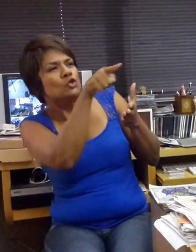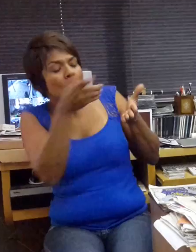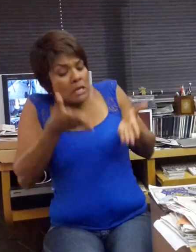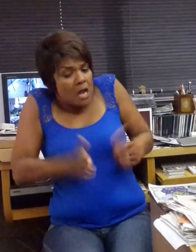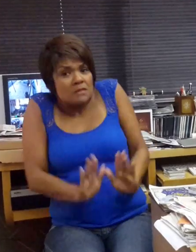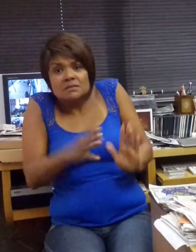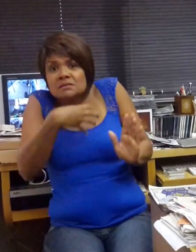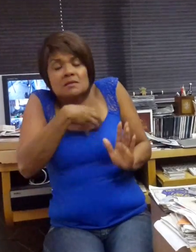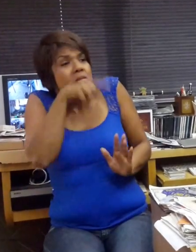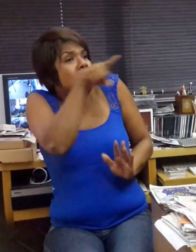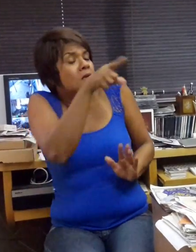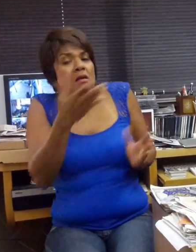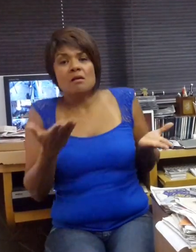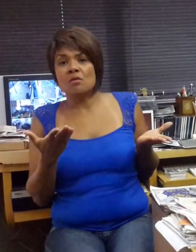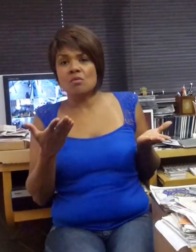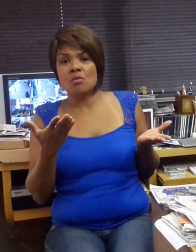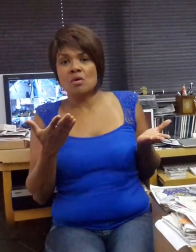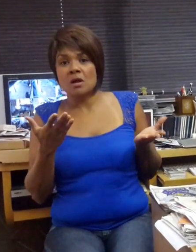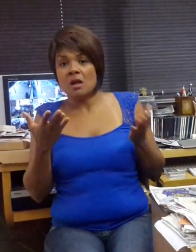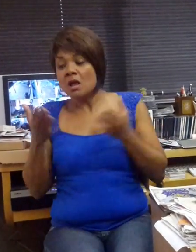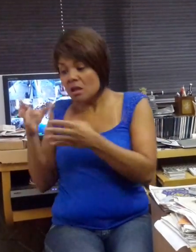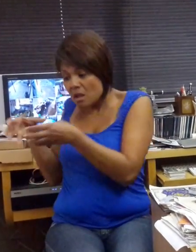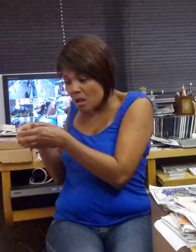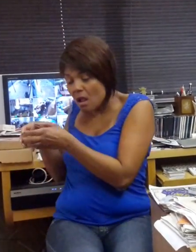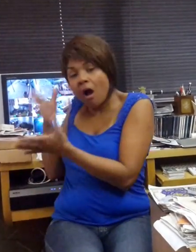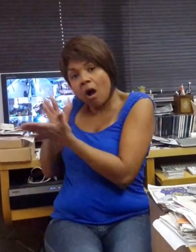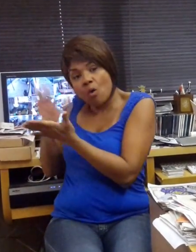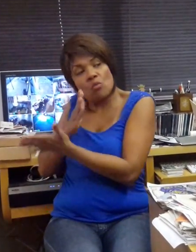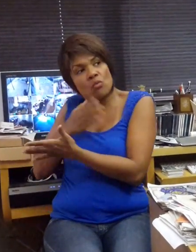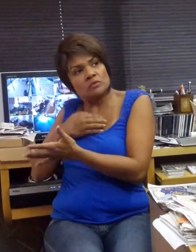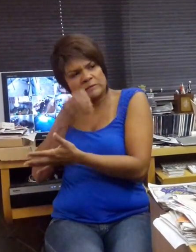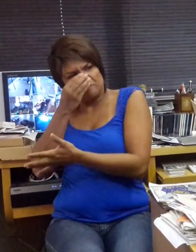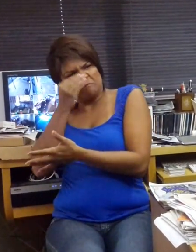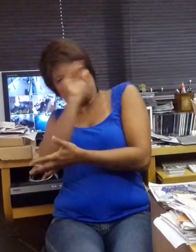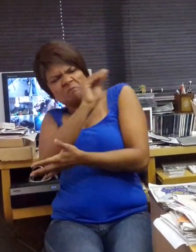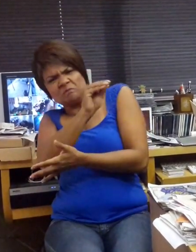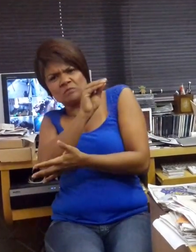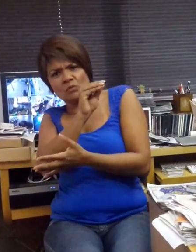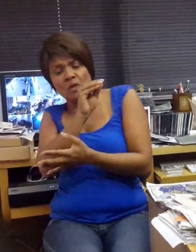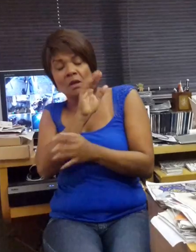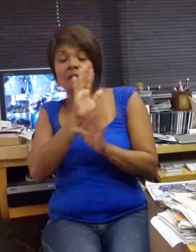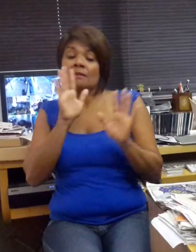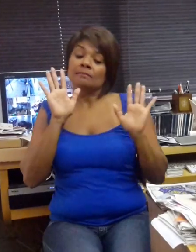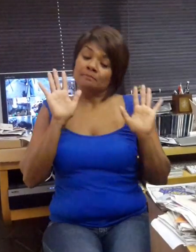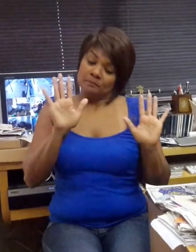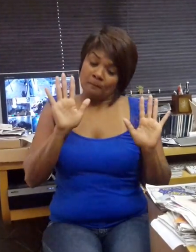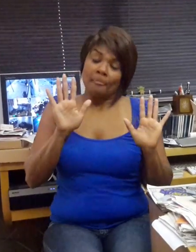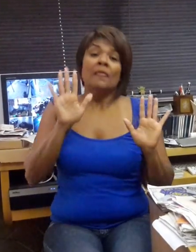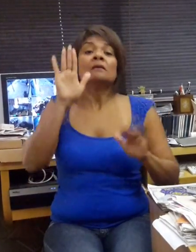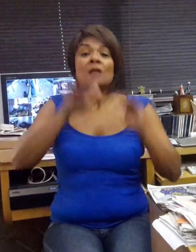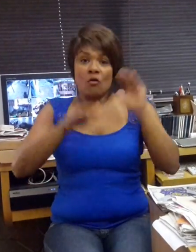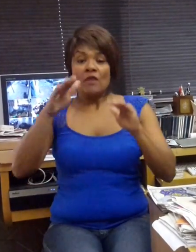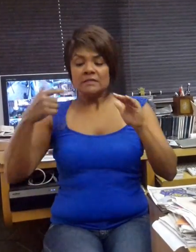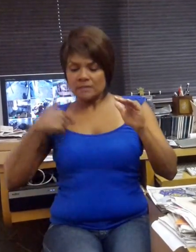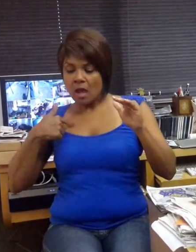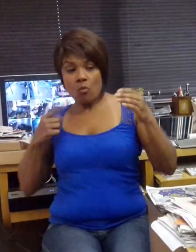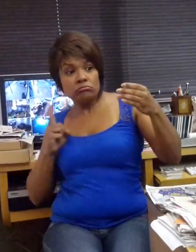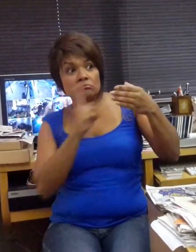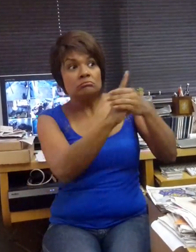Bem, talvez eu me sinta um deles. Isso explicaria muitas das dificuldades que